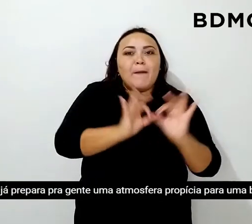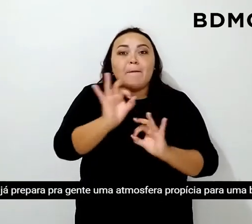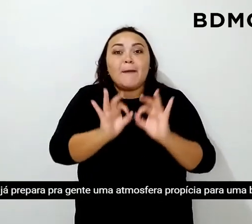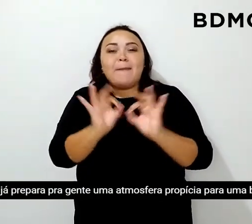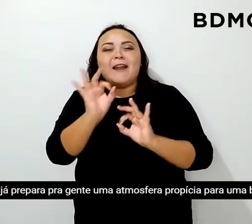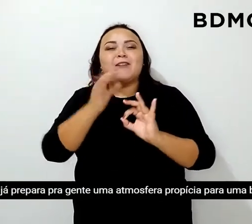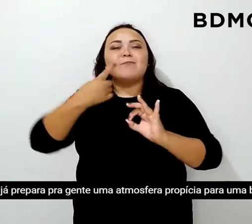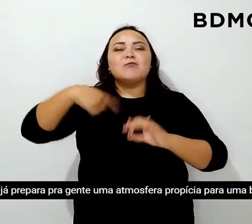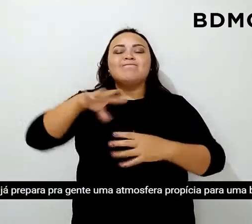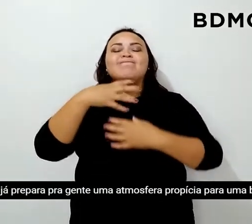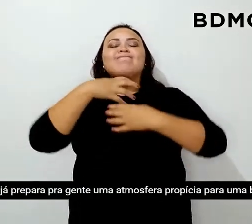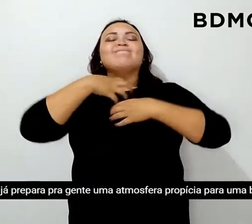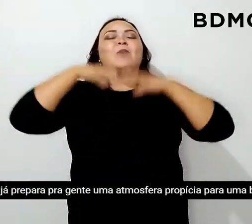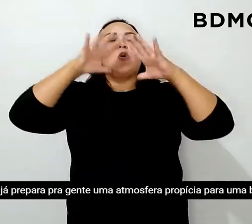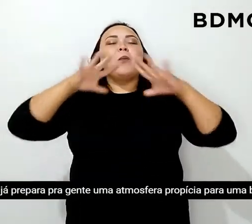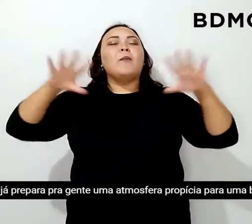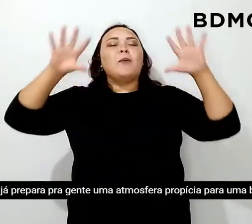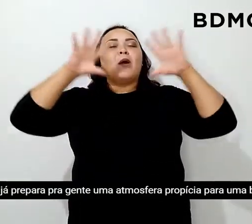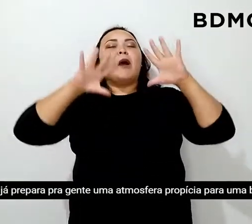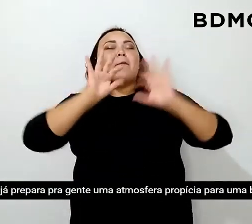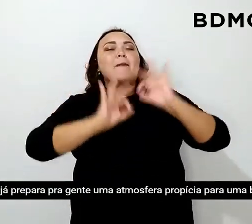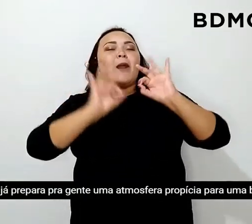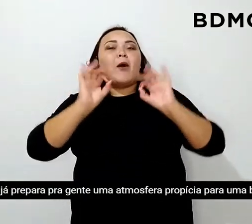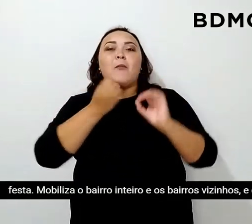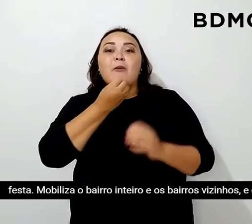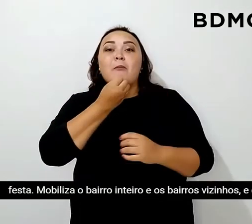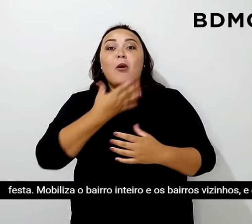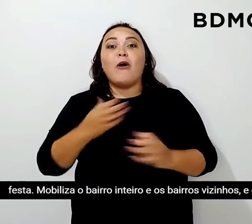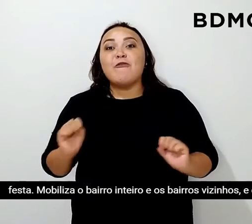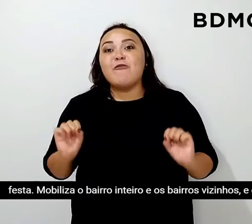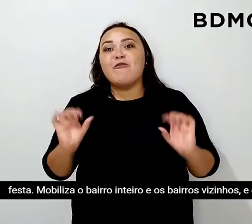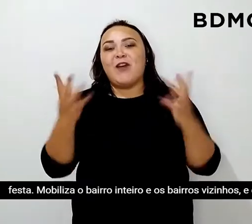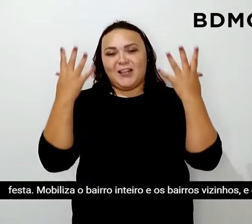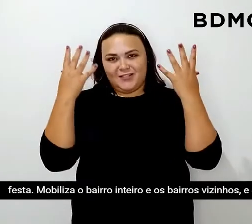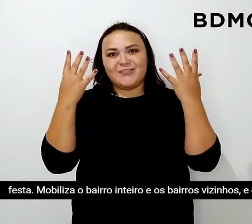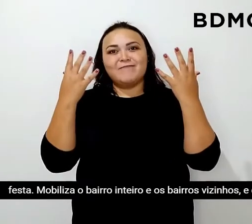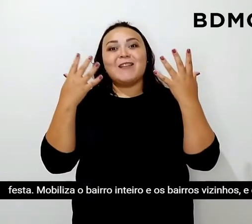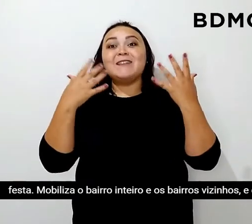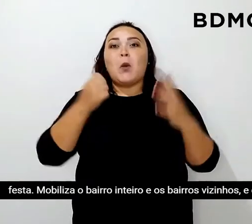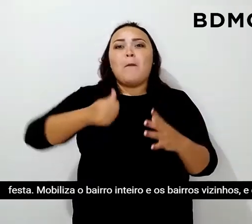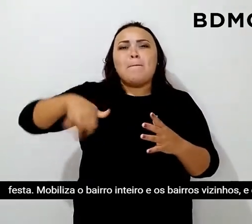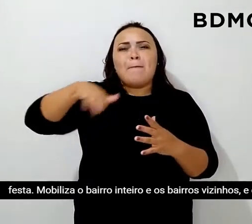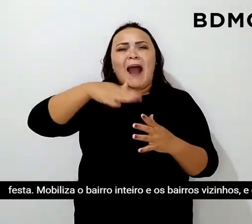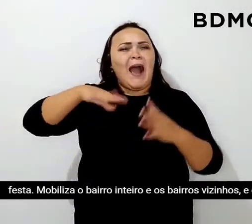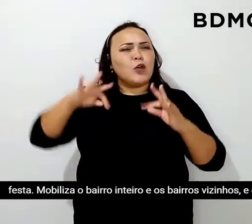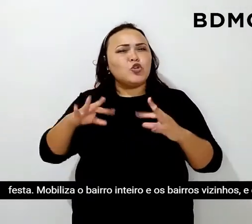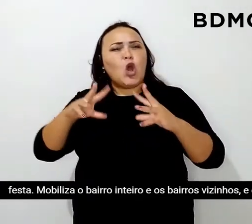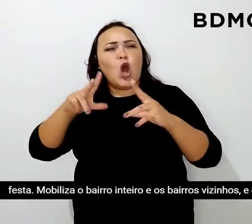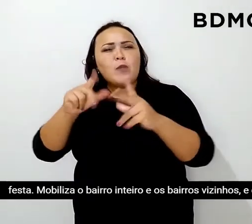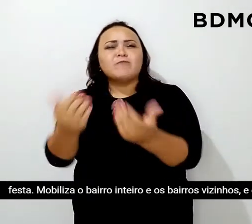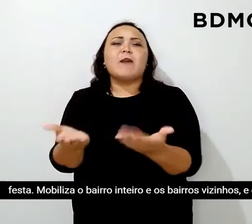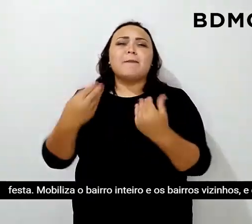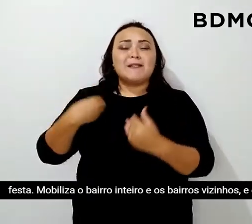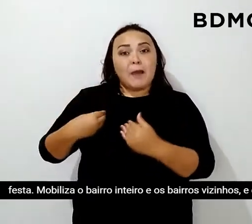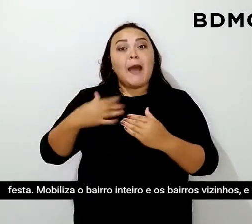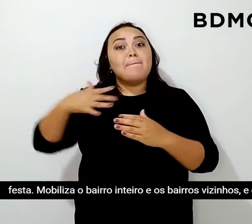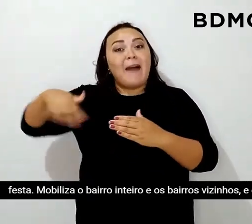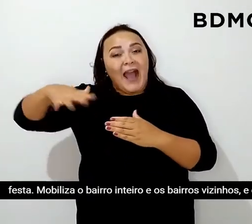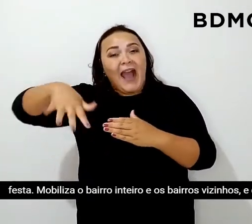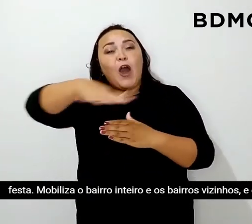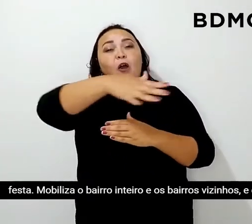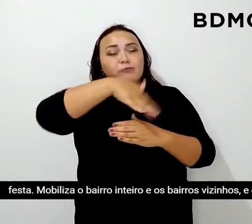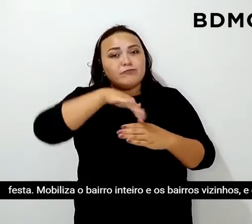para a gente uma atmosfera propícia para uma boa festa. Mobiliza o bairro inteiro e os bairros